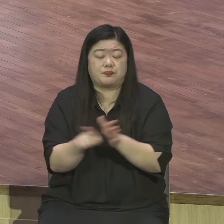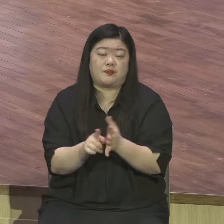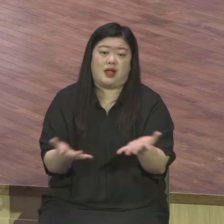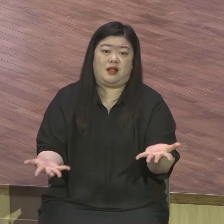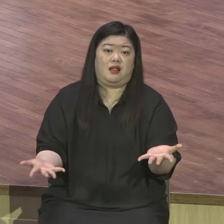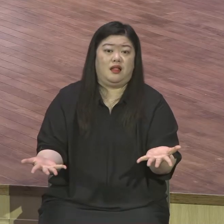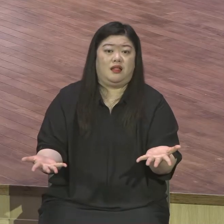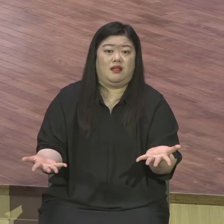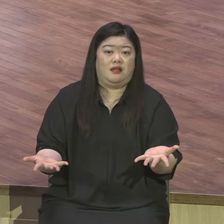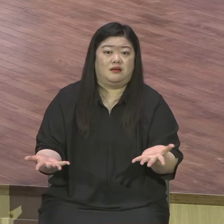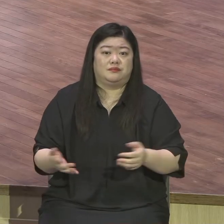189년 전에